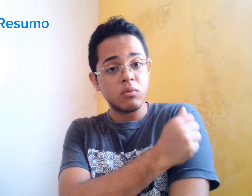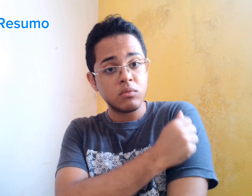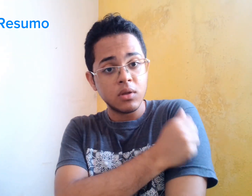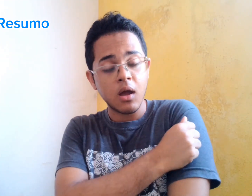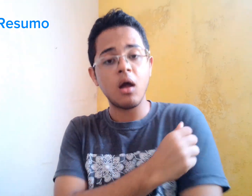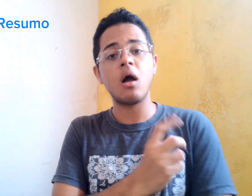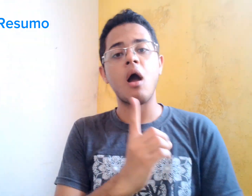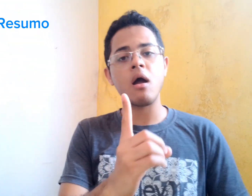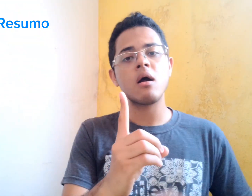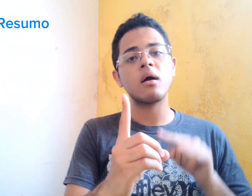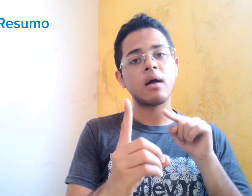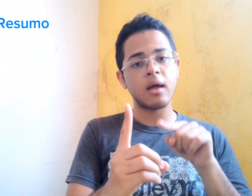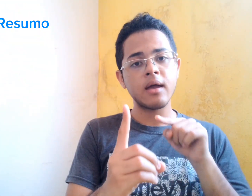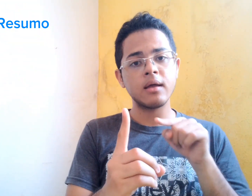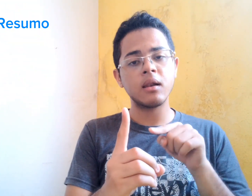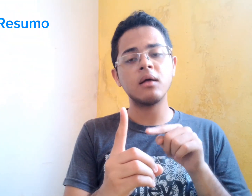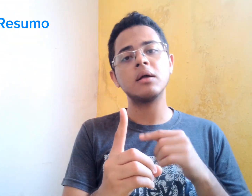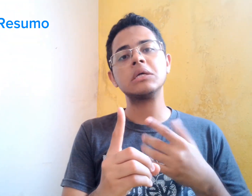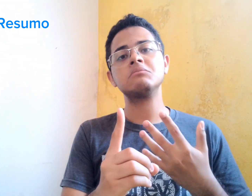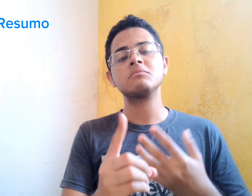Porque queria que sua aluna... A Michelle...